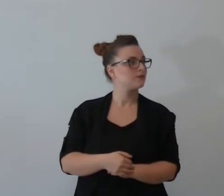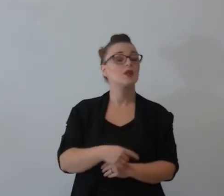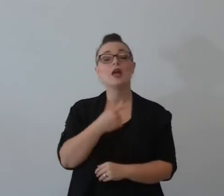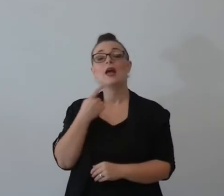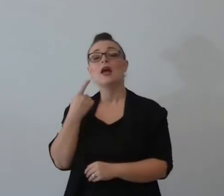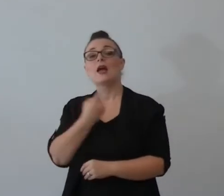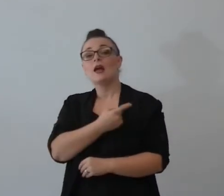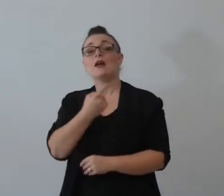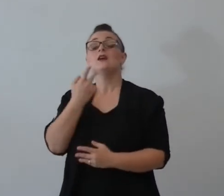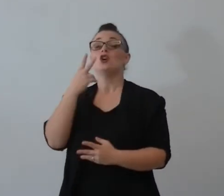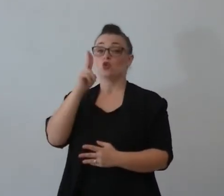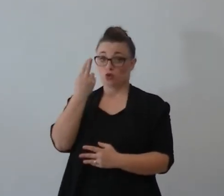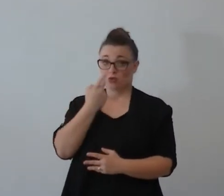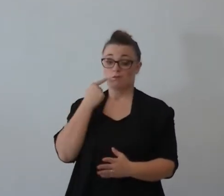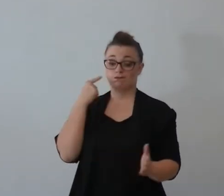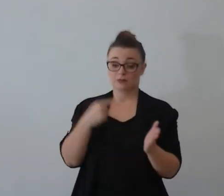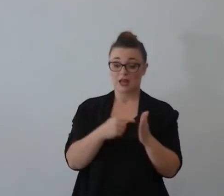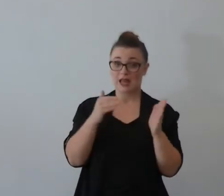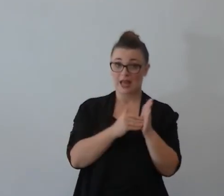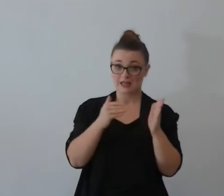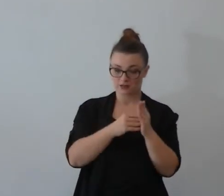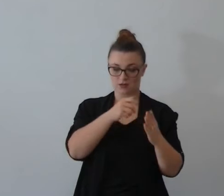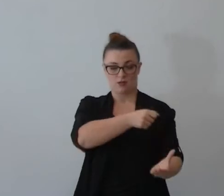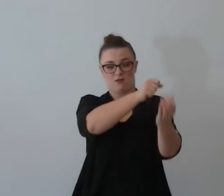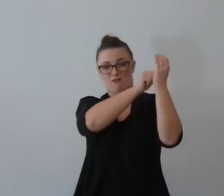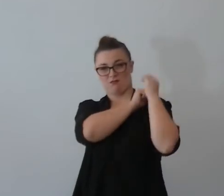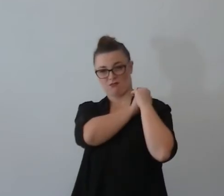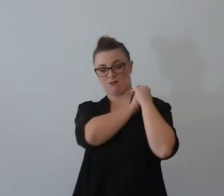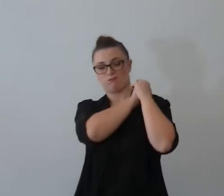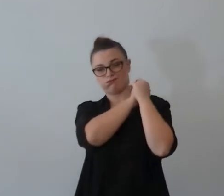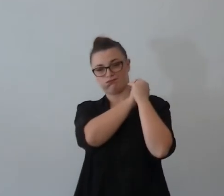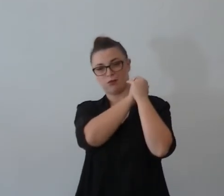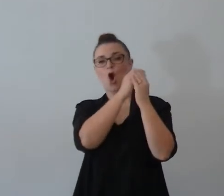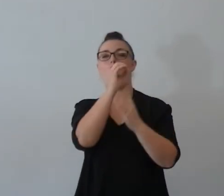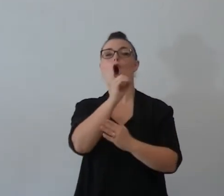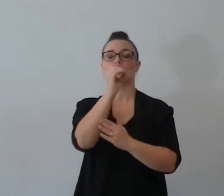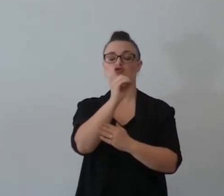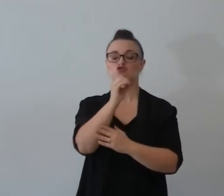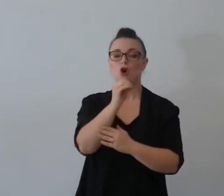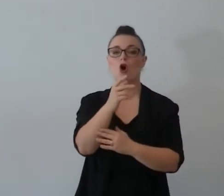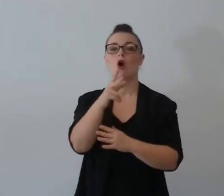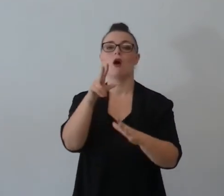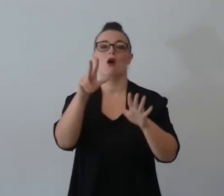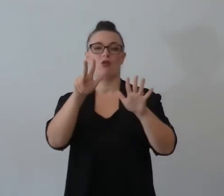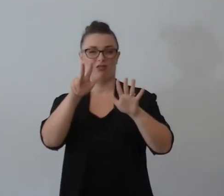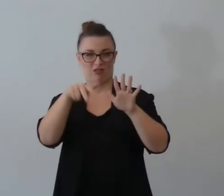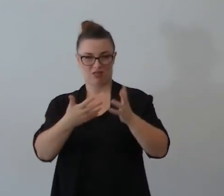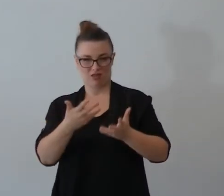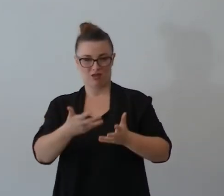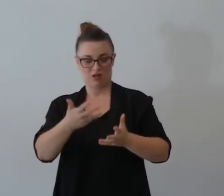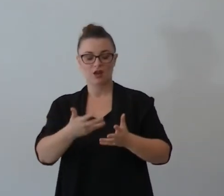comprendere fargli comprendere e aver incontrato veramente un uomo di Dio qualche uomo che realmente sta lì perché